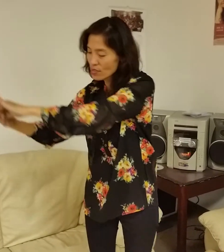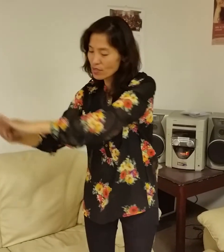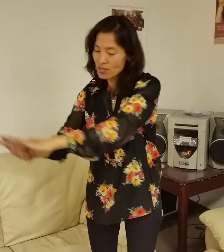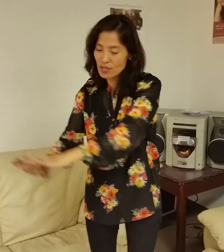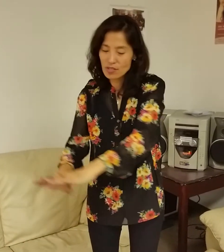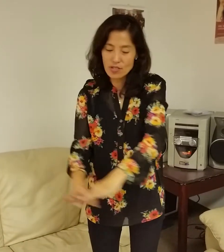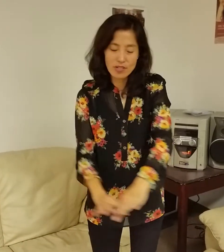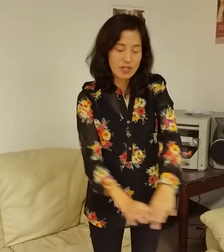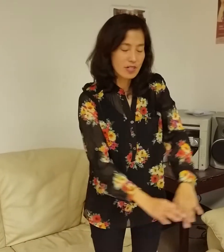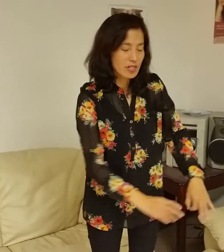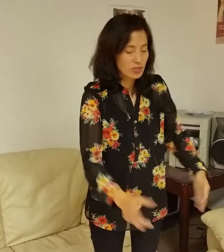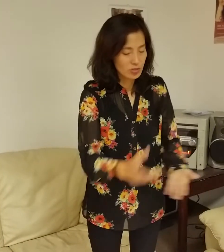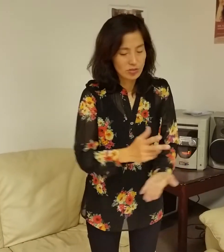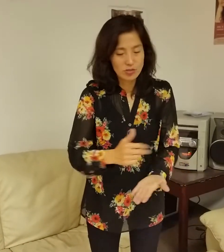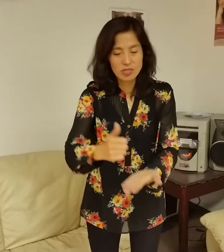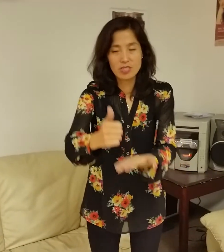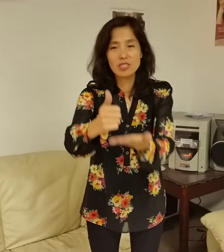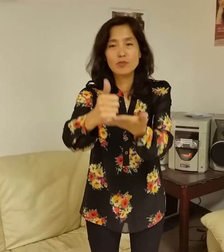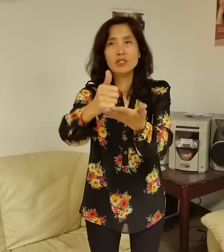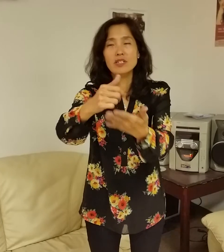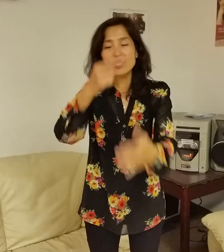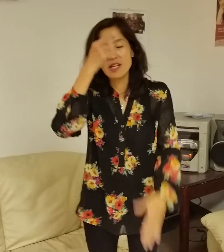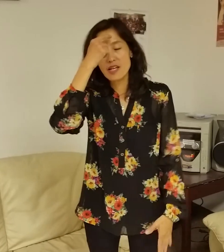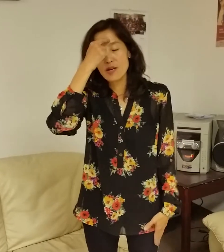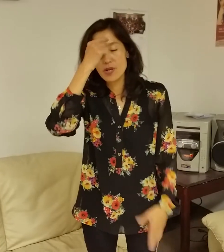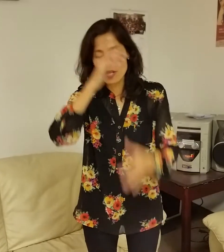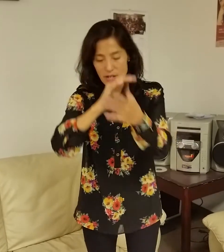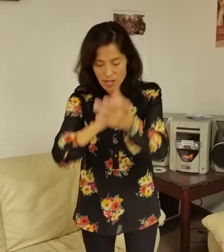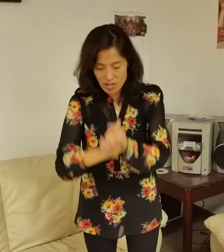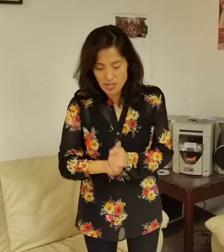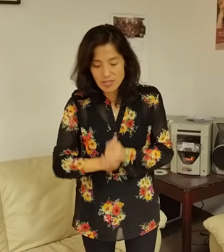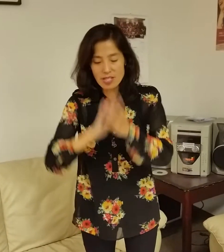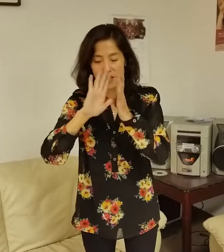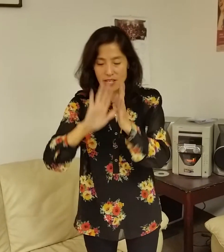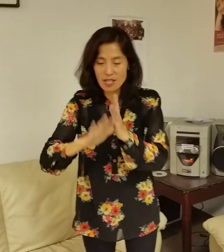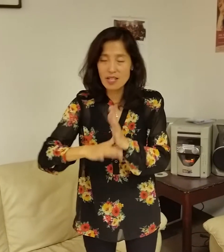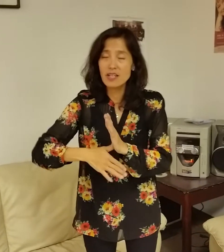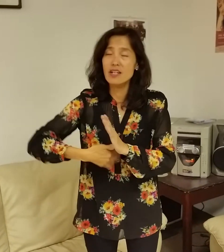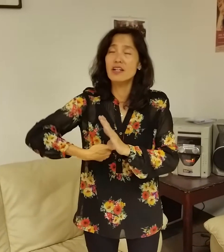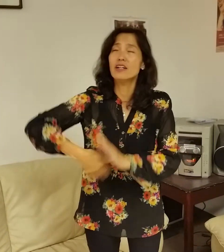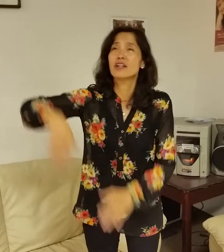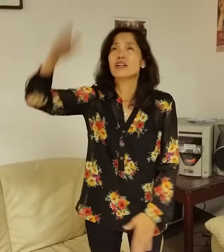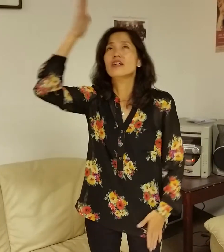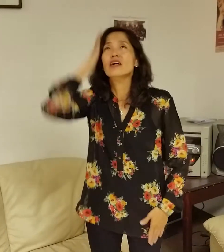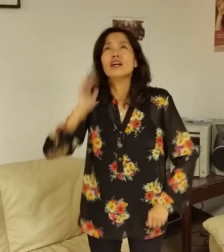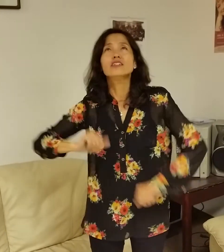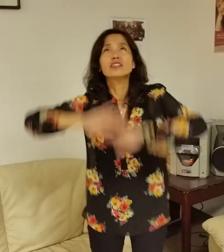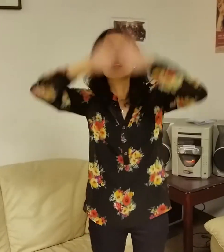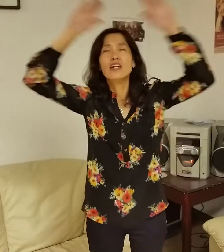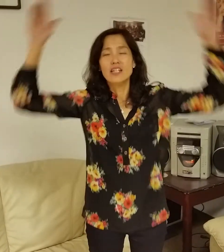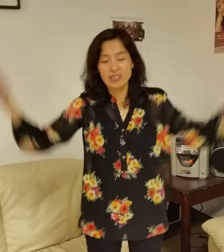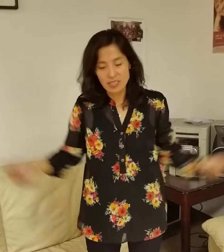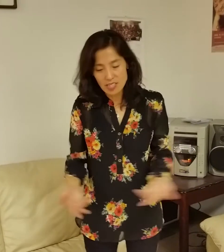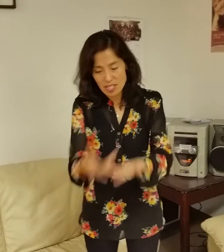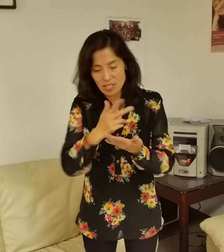찬양하여 주님을 예배할 때 하늘 가득한